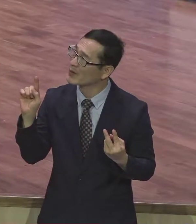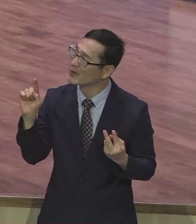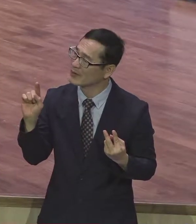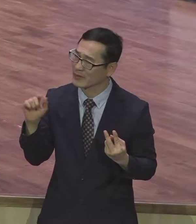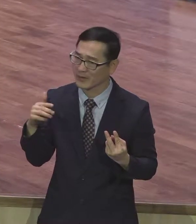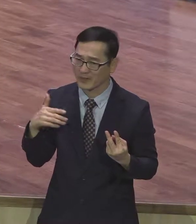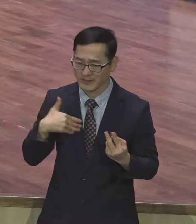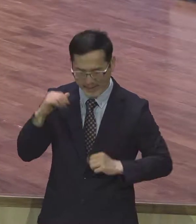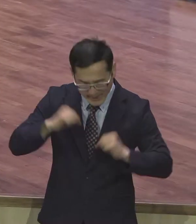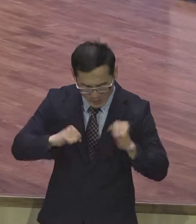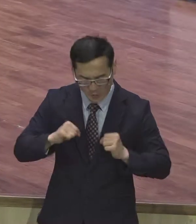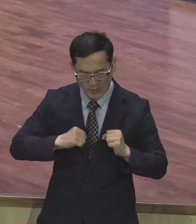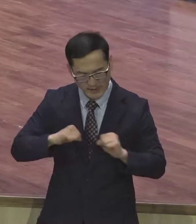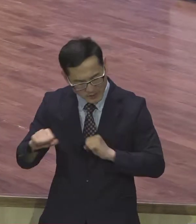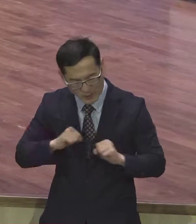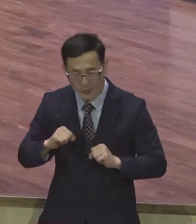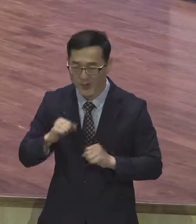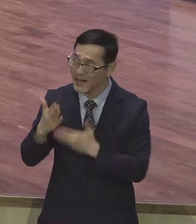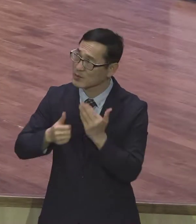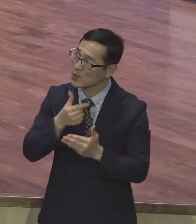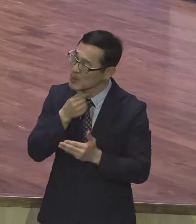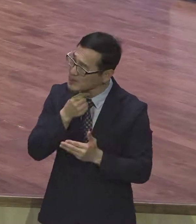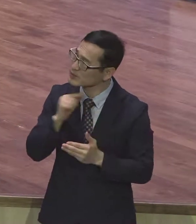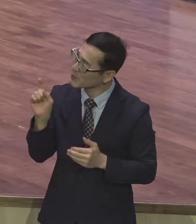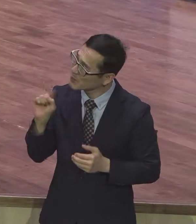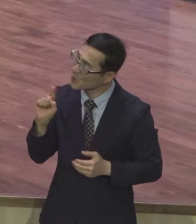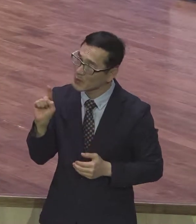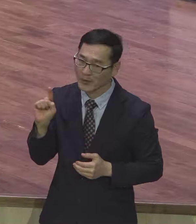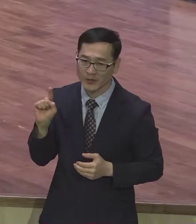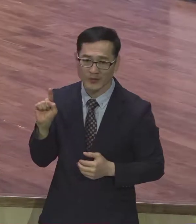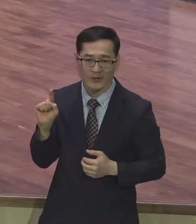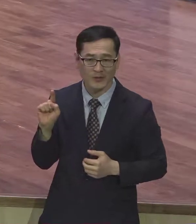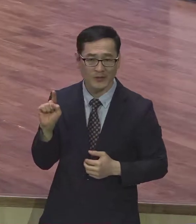할까 이게 정의예요. 하나님이 무엇을 원하시는가